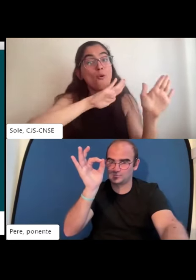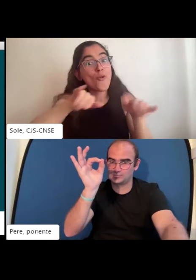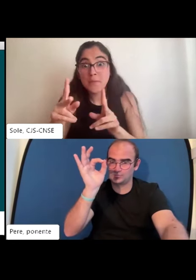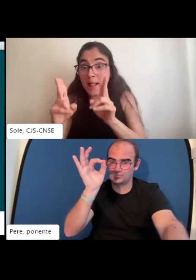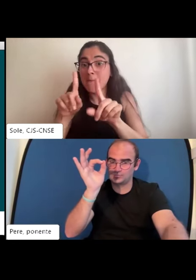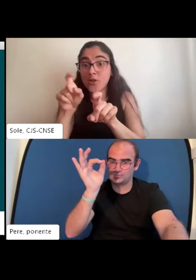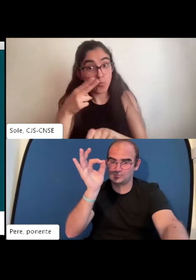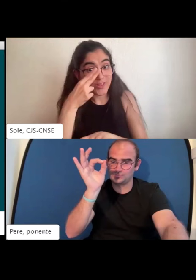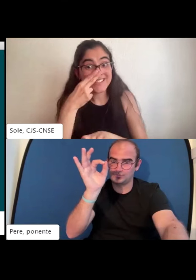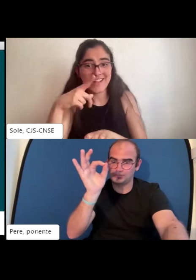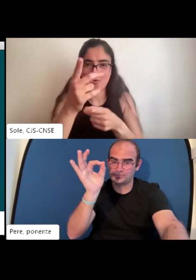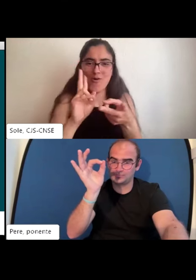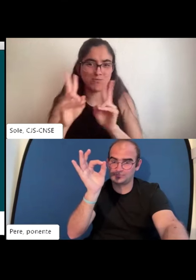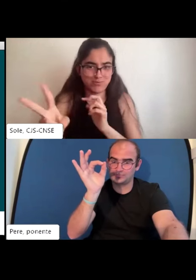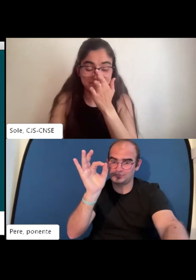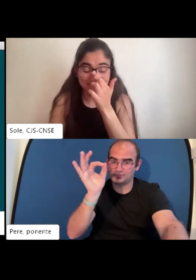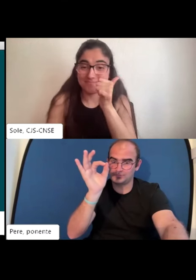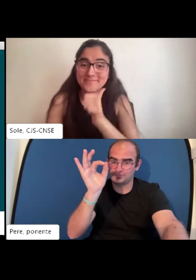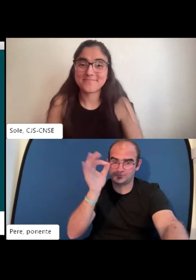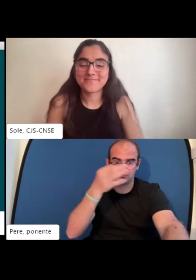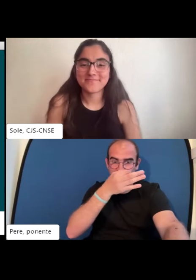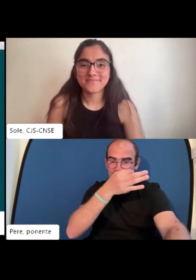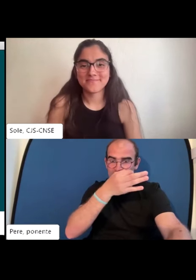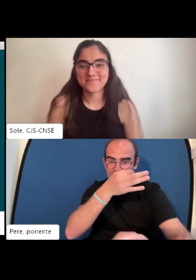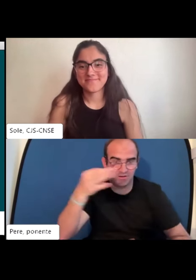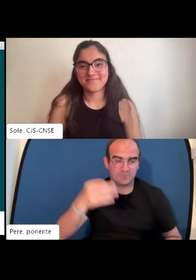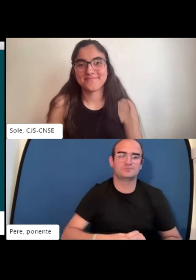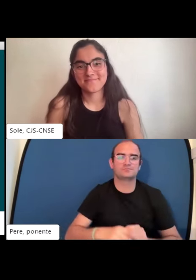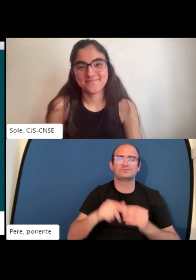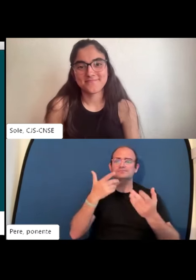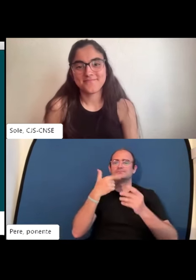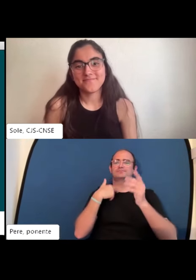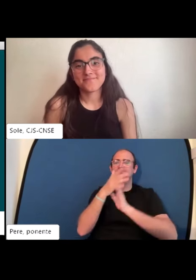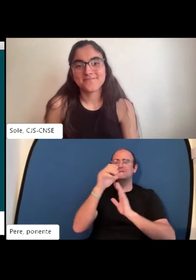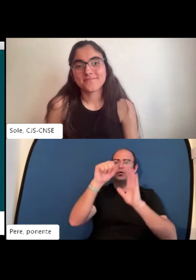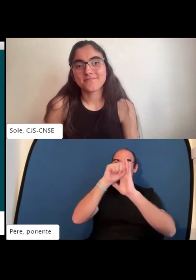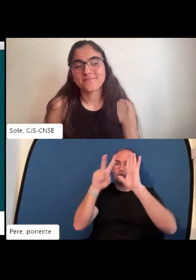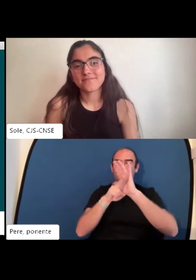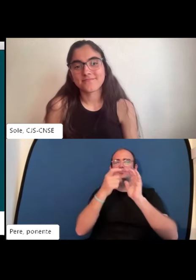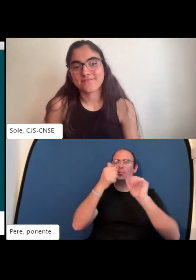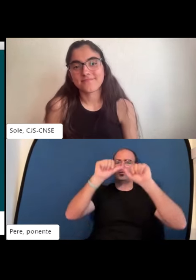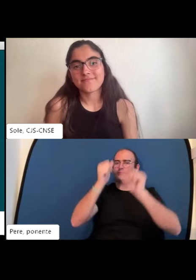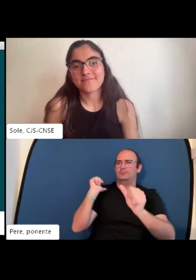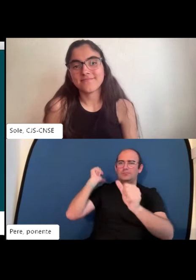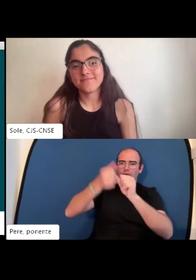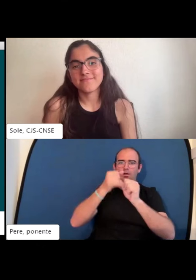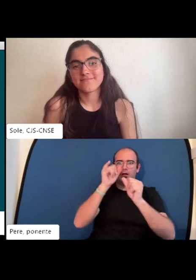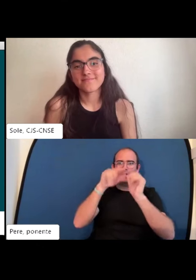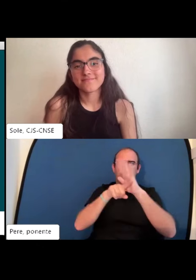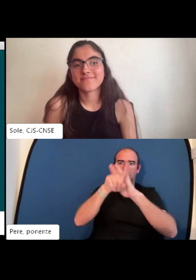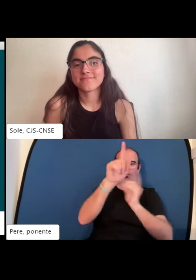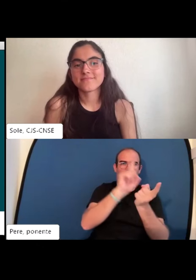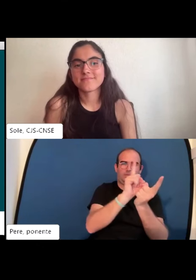preguntas las vamos a dejar al final de la charla porque me parece una pregunta muy interesante pero contestaremos al final de acuerdo perfecto